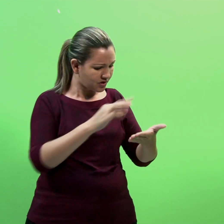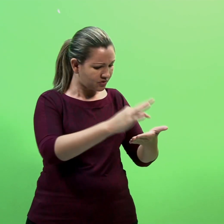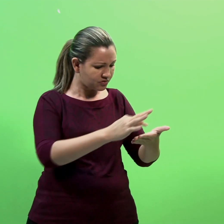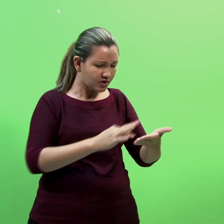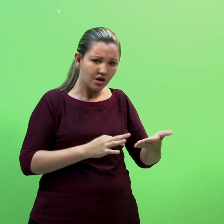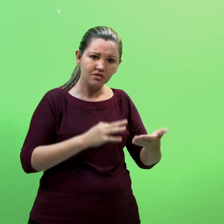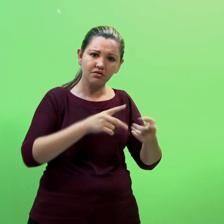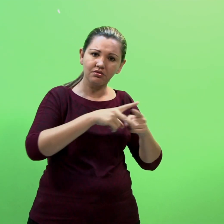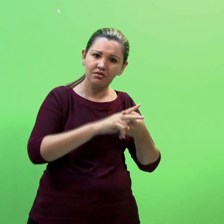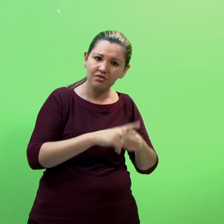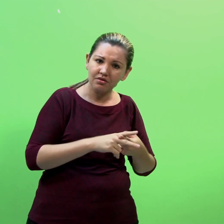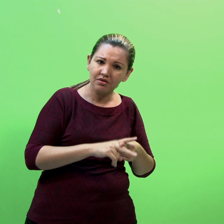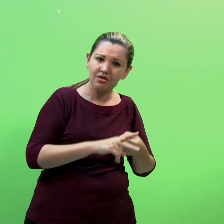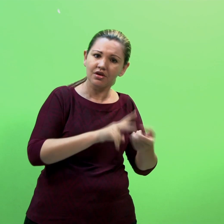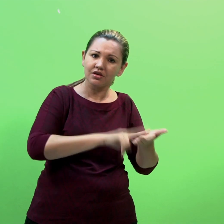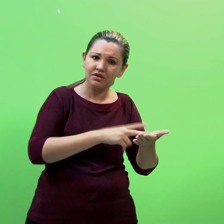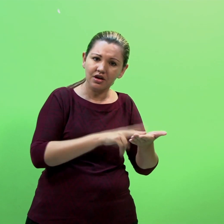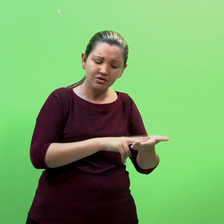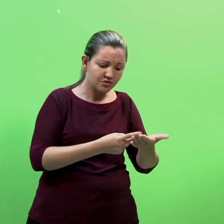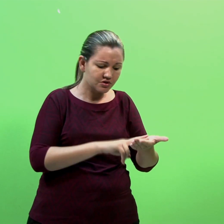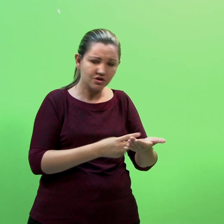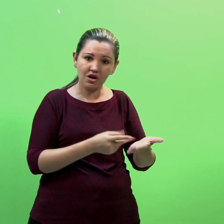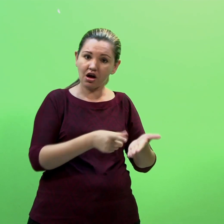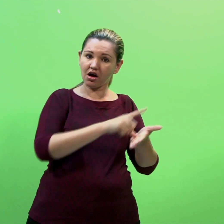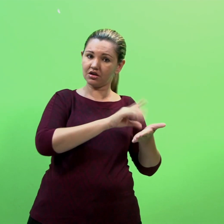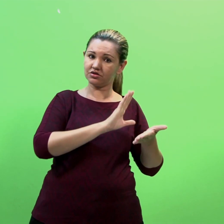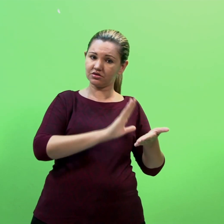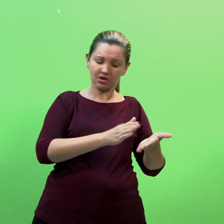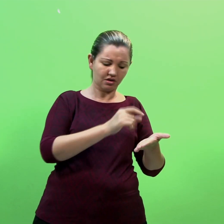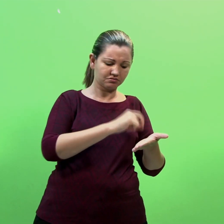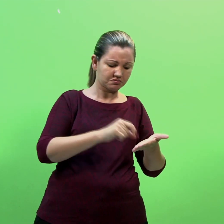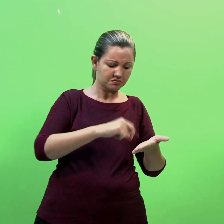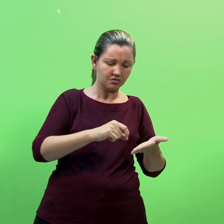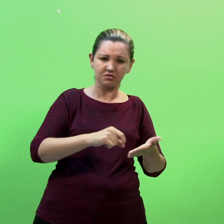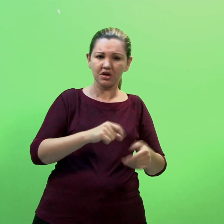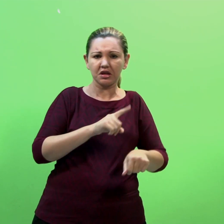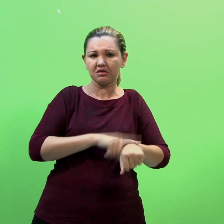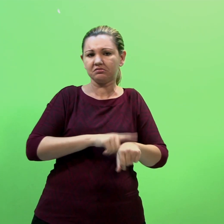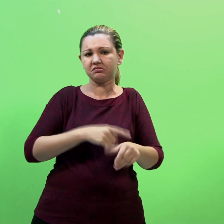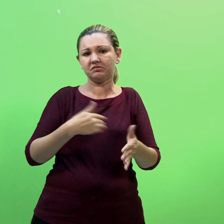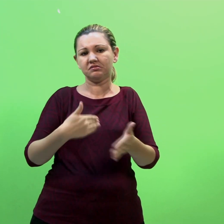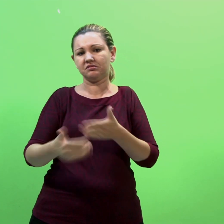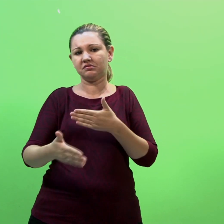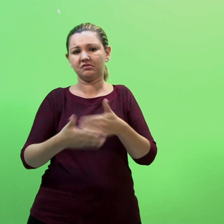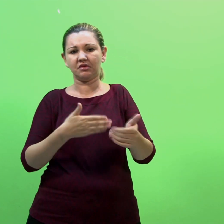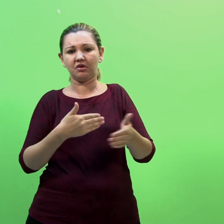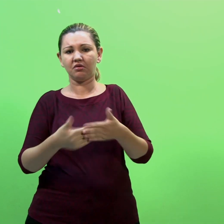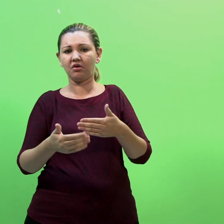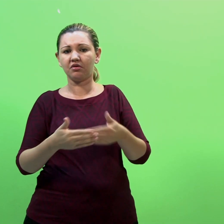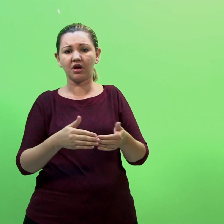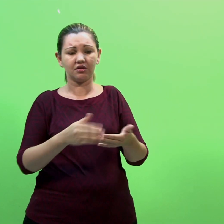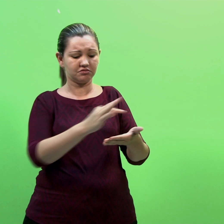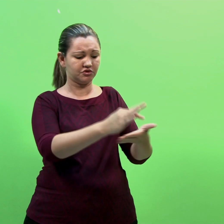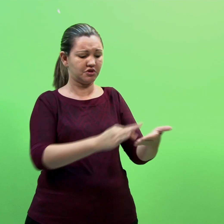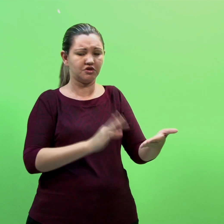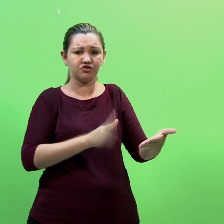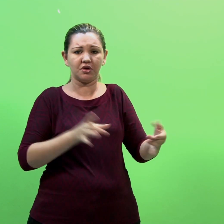opção de poder retornar as partes já traduzidas em qualquer tempo, pois o texto e a tradução são escritas.